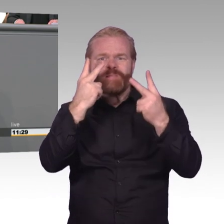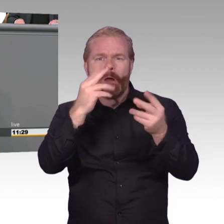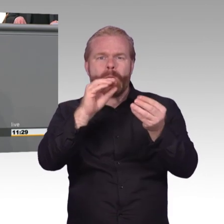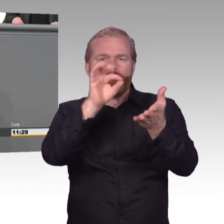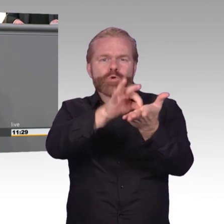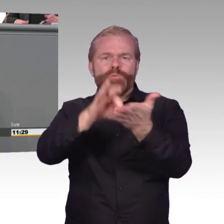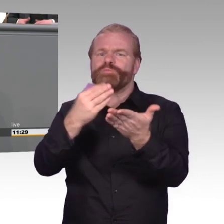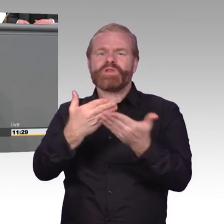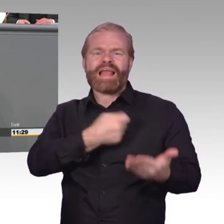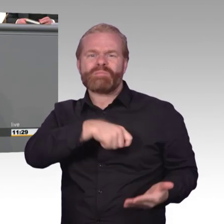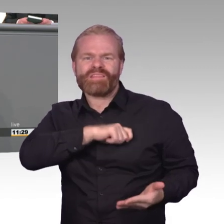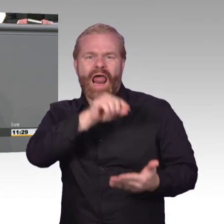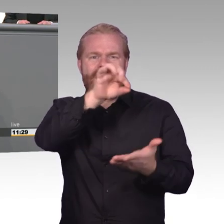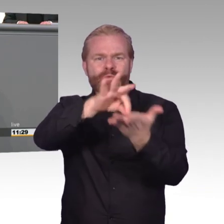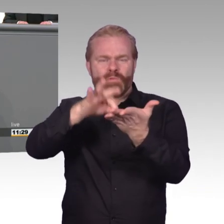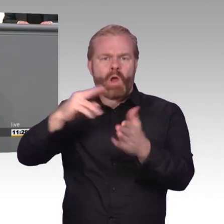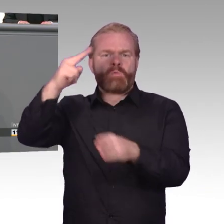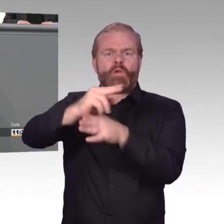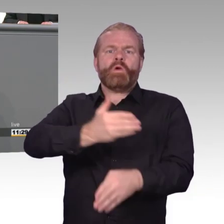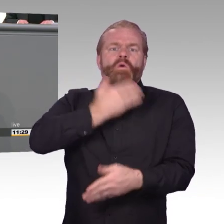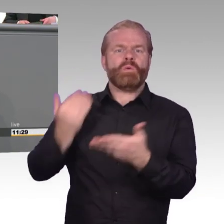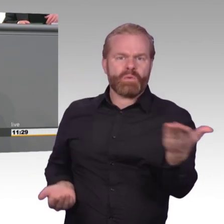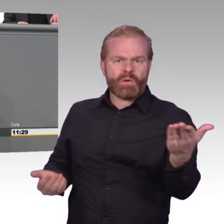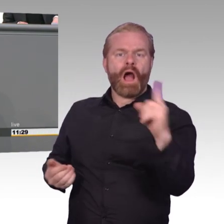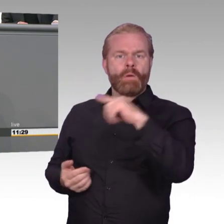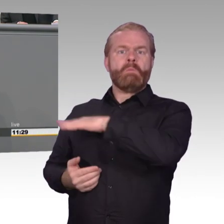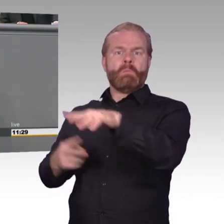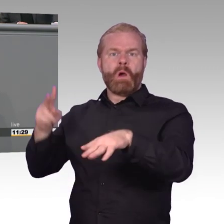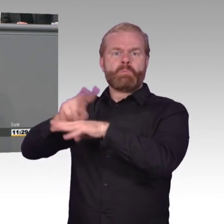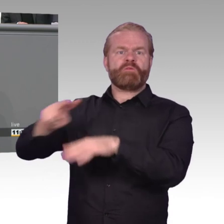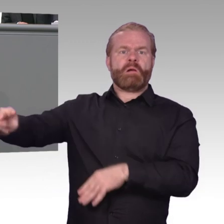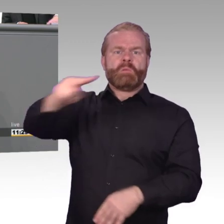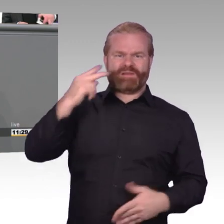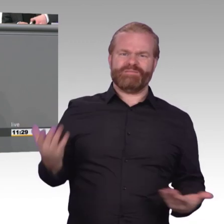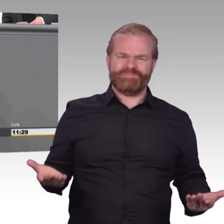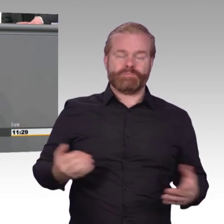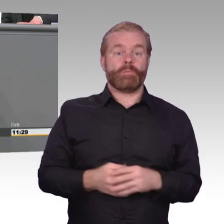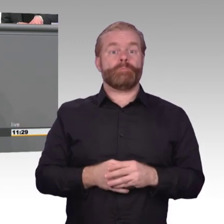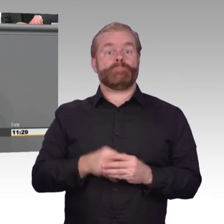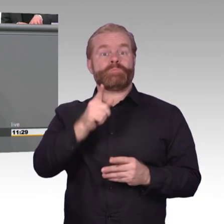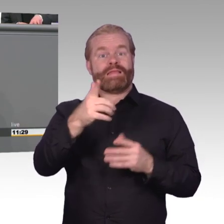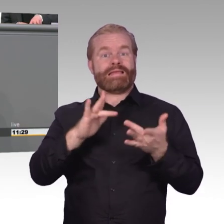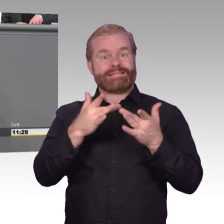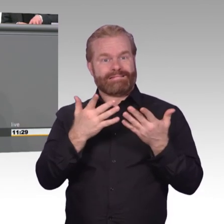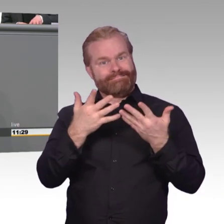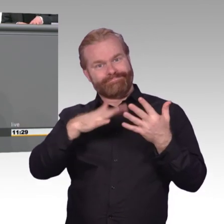ist eine vorauseilende Selbstzensur und das bedeutet nichts anderes als eine Einschränkung der Meinungsfreiheit. Die AfD